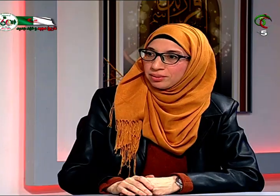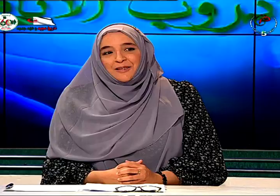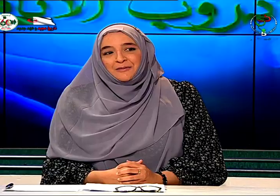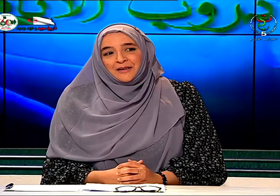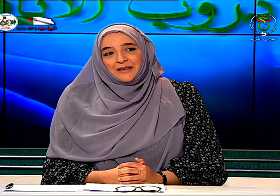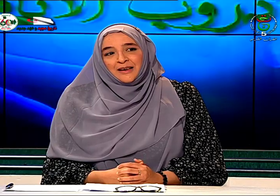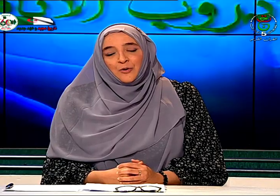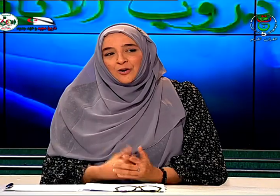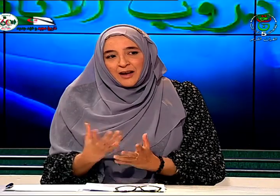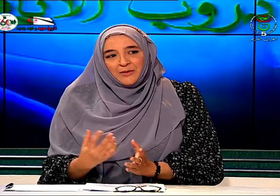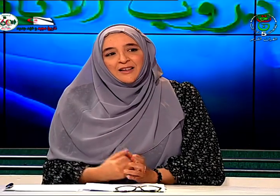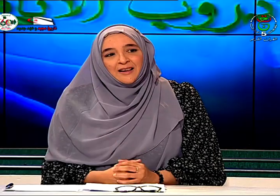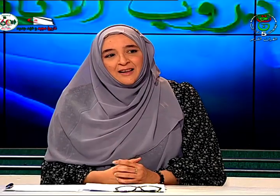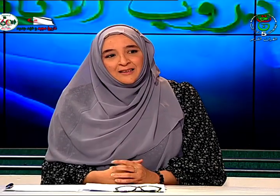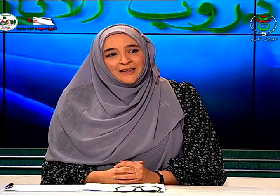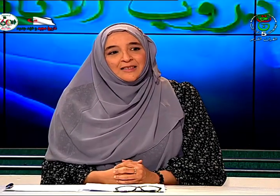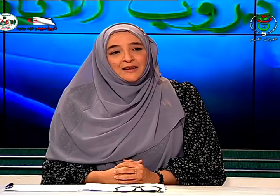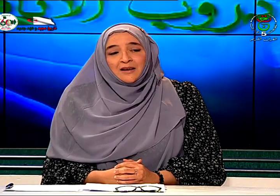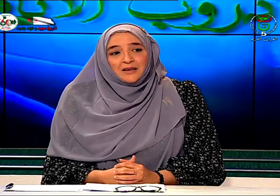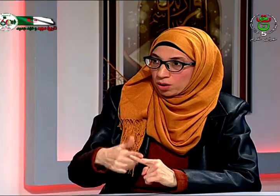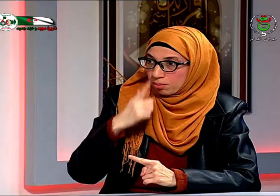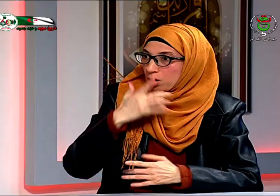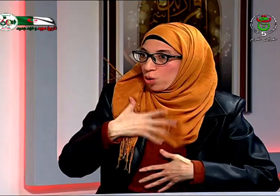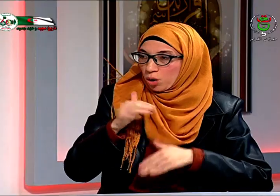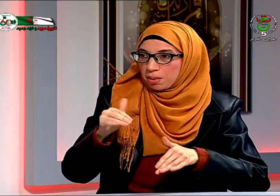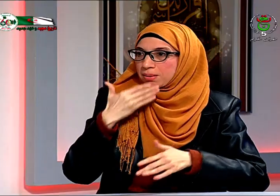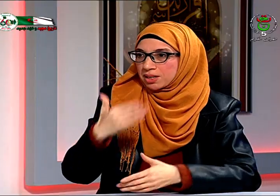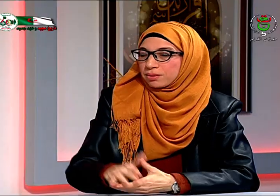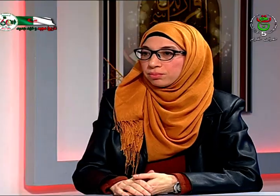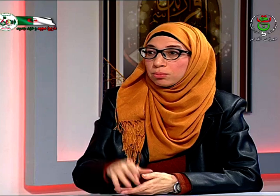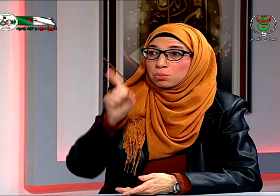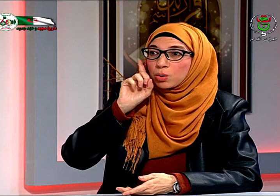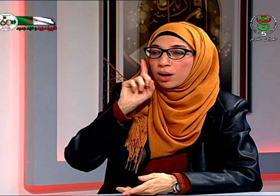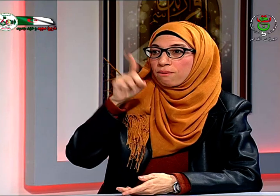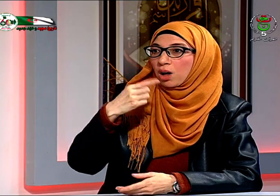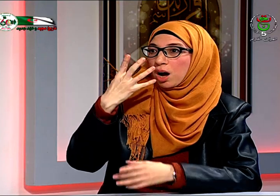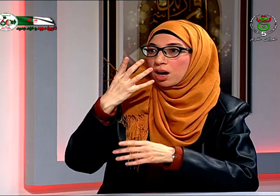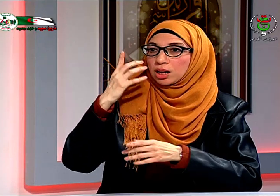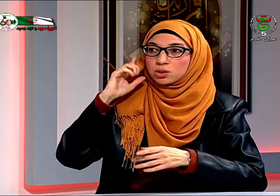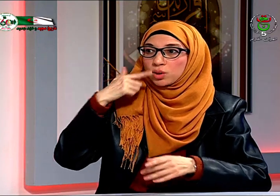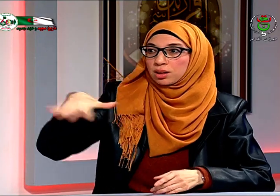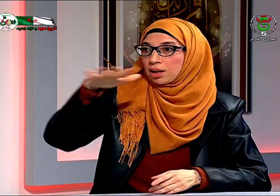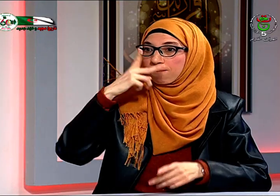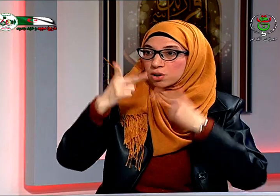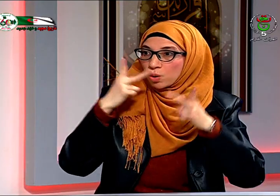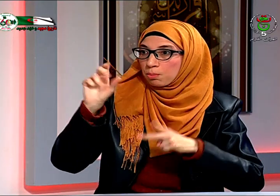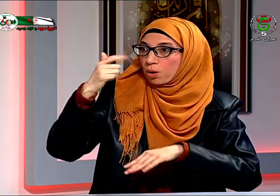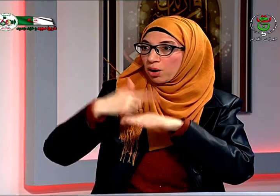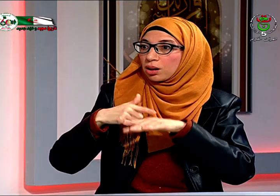وكل عاملين على هذه الحصة أول مرة نشوف أنه حصة خاصة بالأشخاص الصم الأشخاص